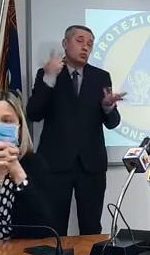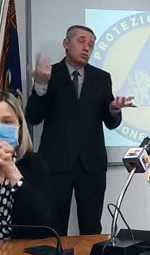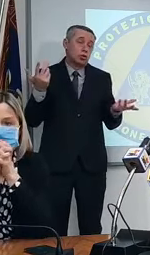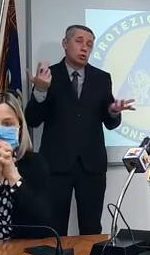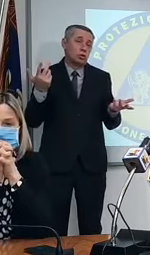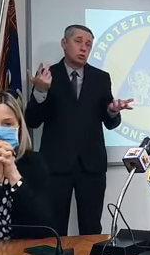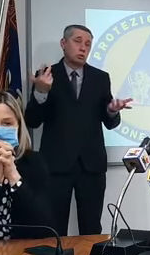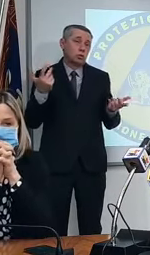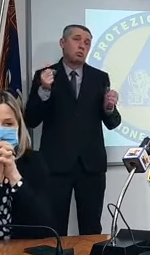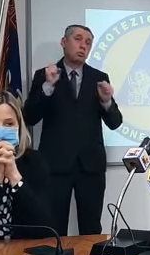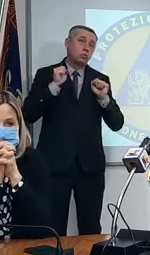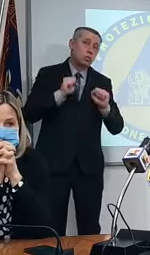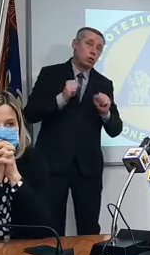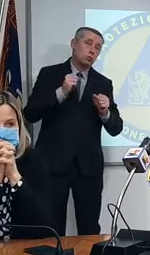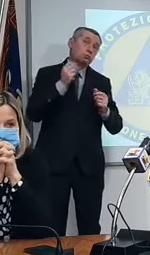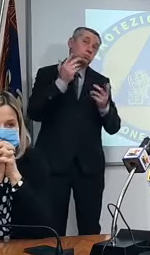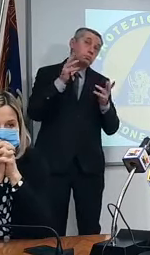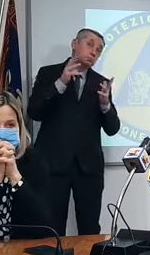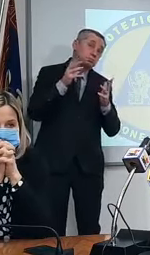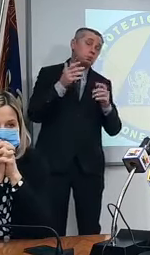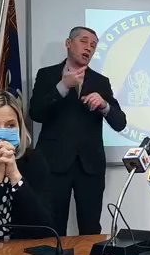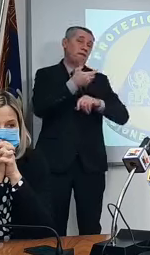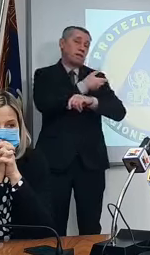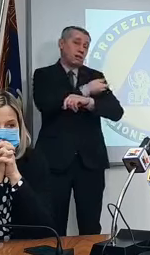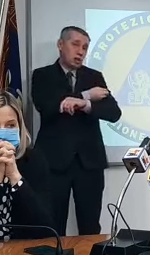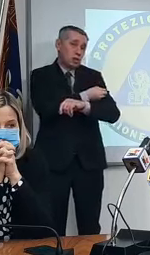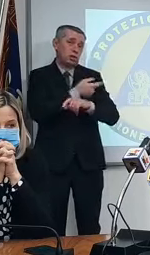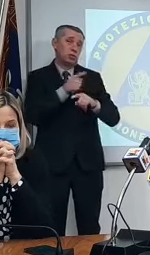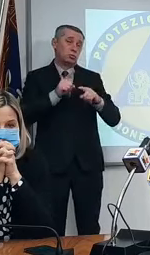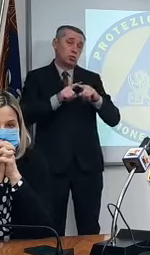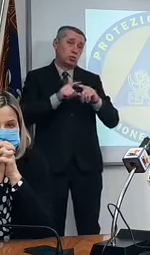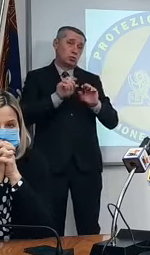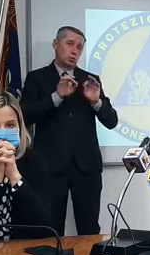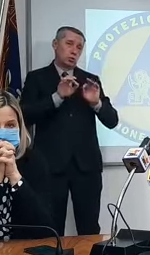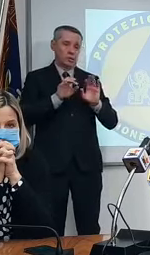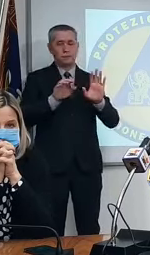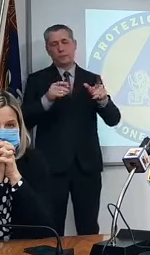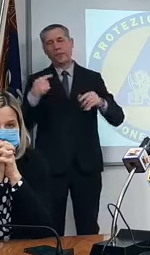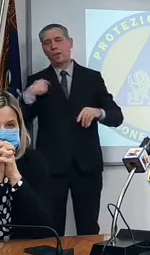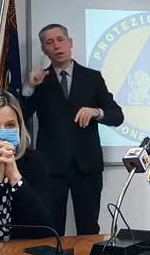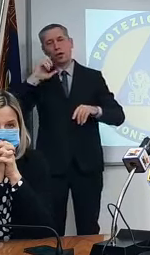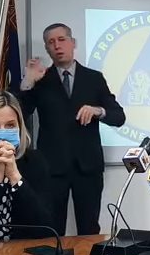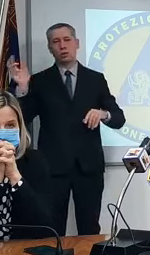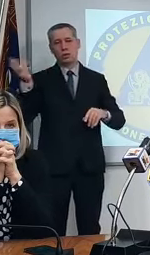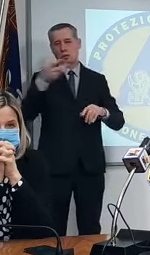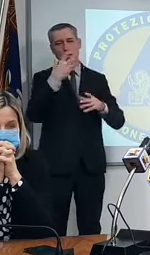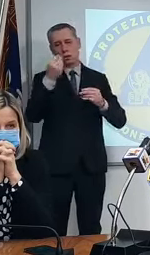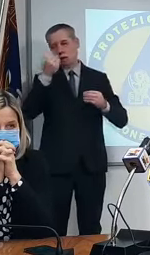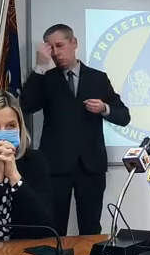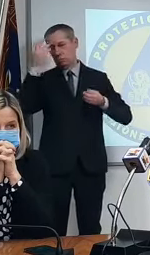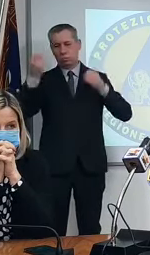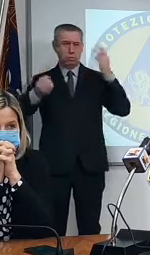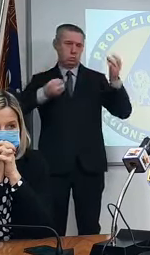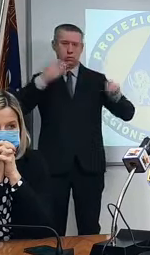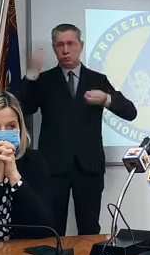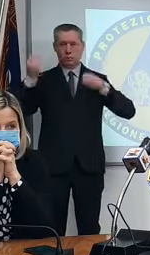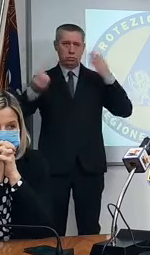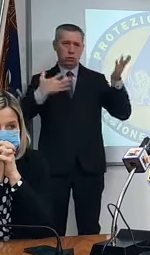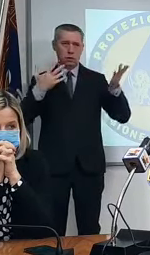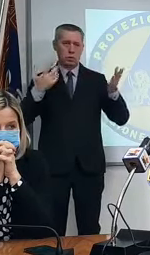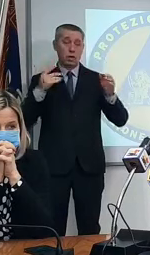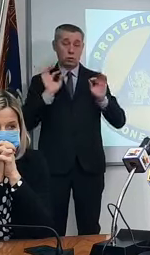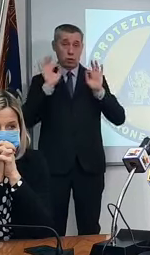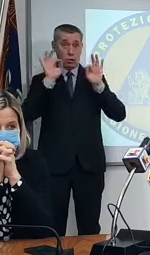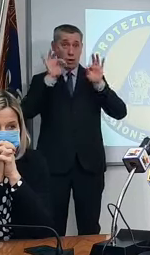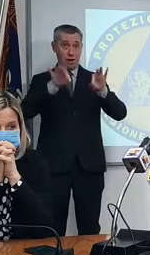che comunque ci darà una mano guardate io ho sentito un sacco di dibattiti su queste robe però ho visto che quando arriva il caldo questo